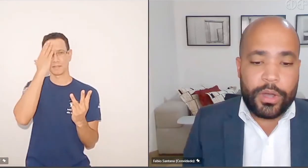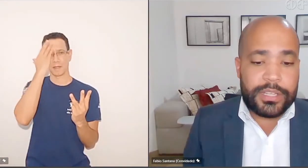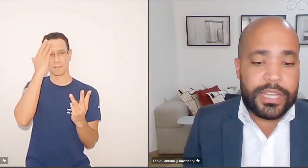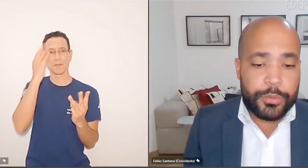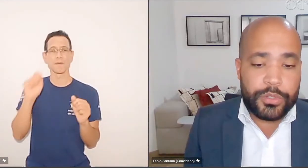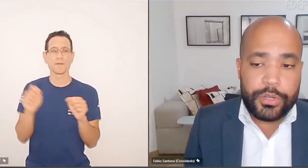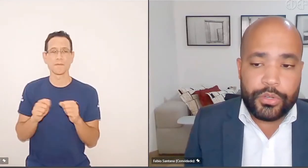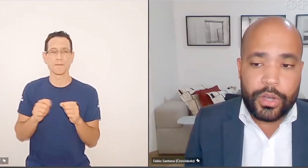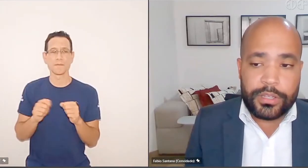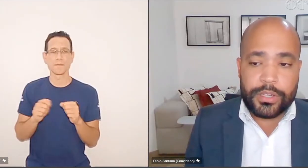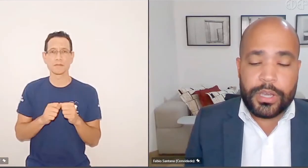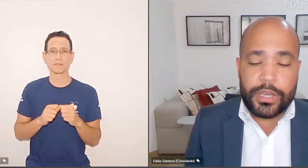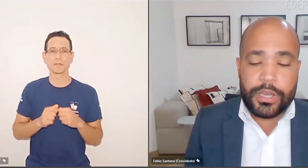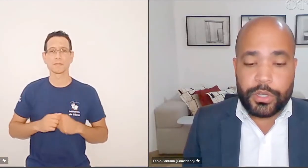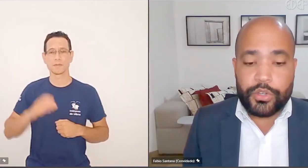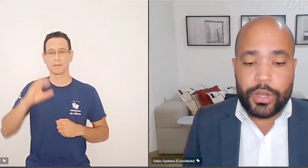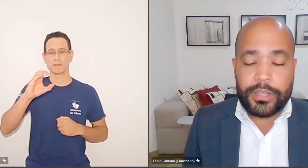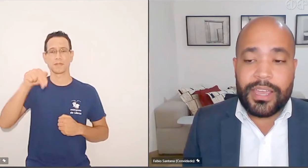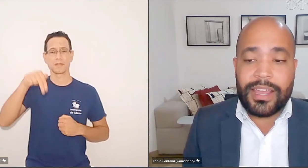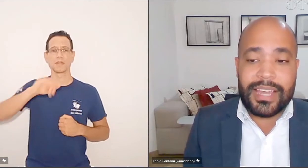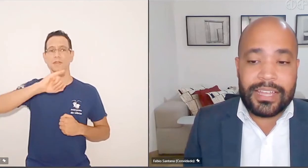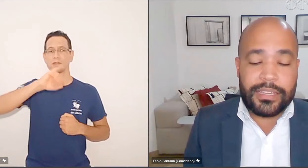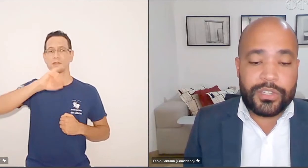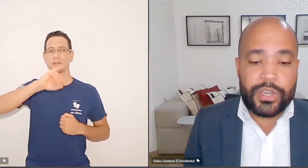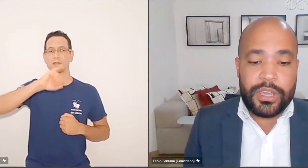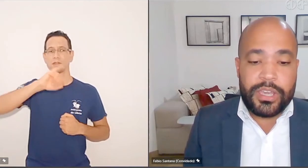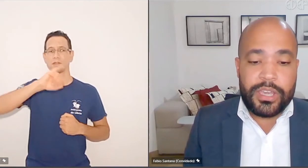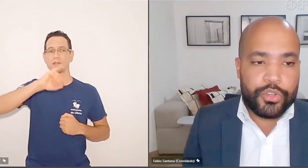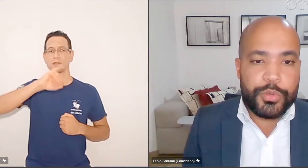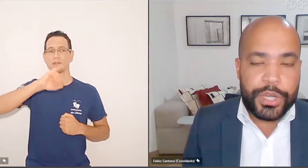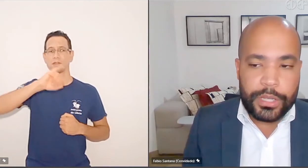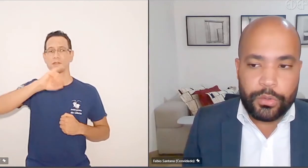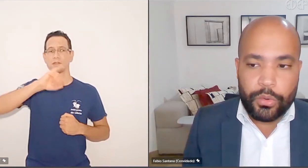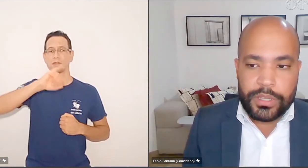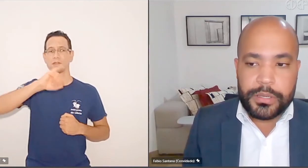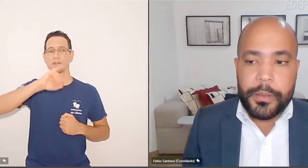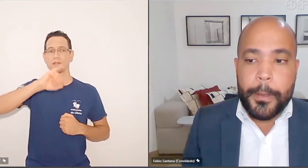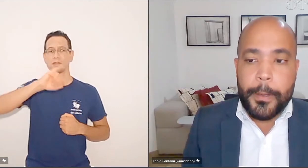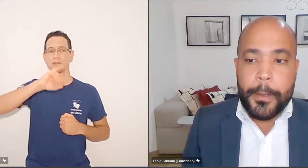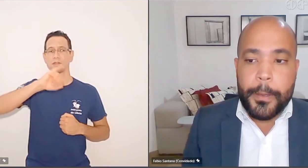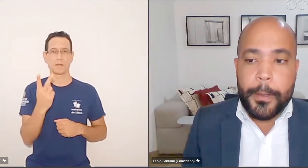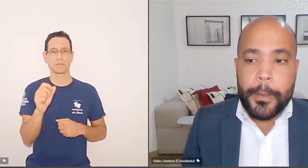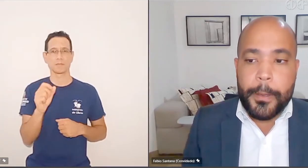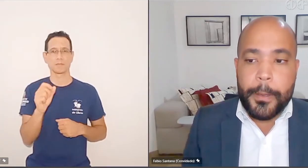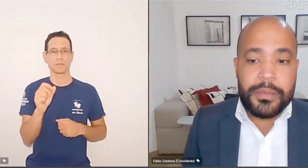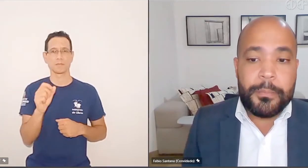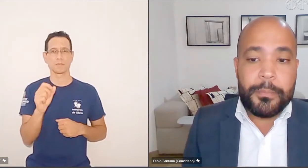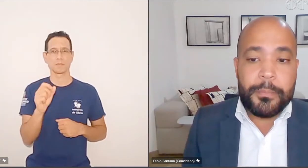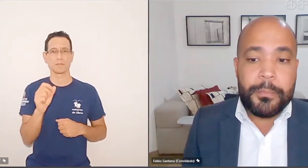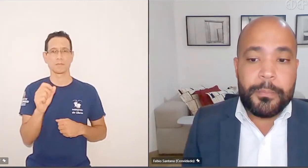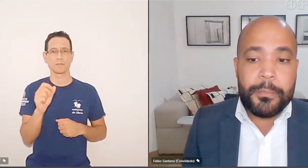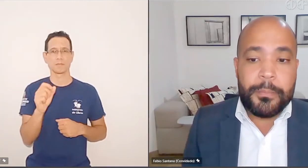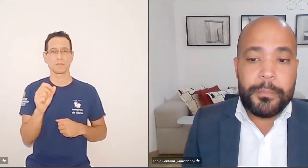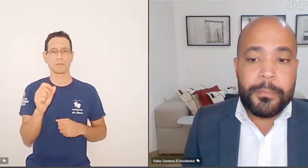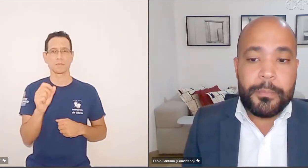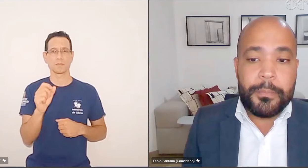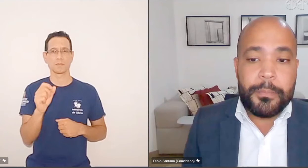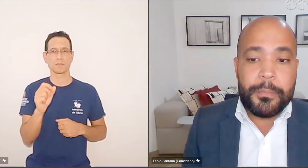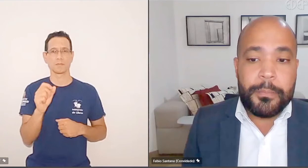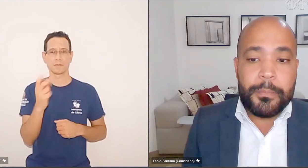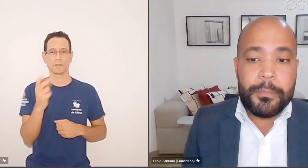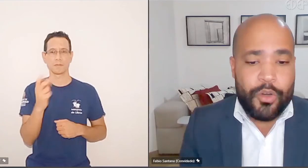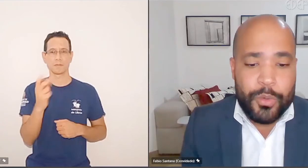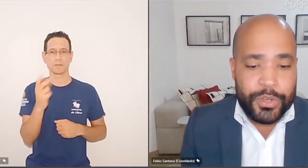realizadas, organizadas pelo CNJ e realizadas em maio de 2014, maio de 2015 e março de